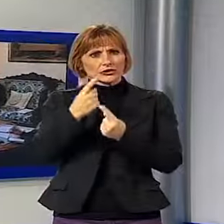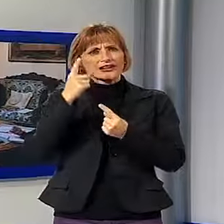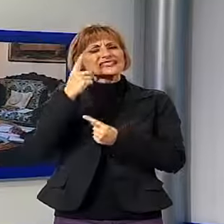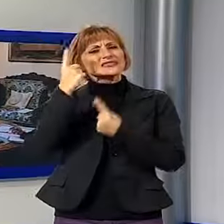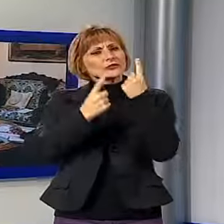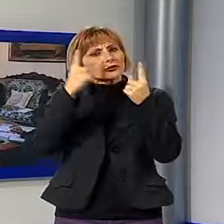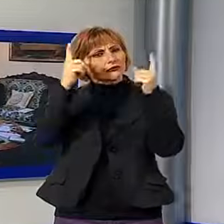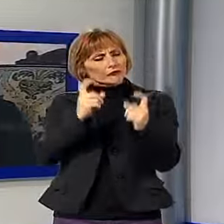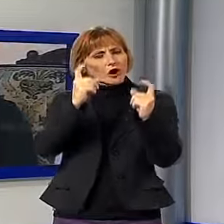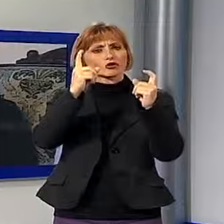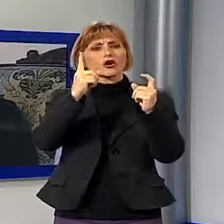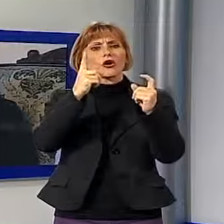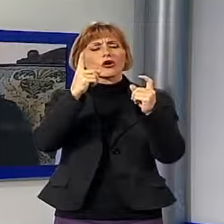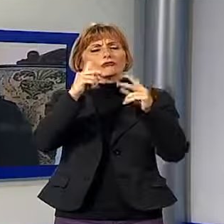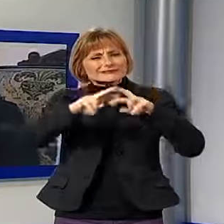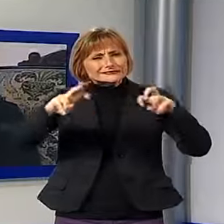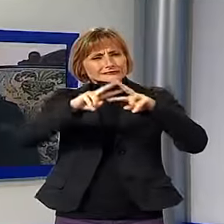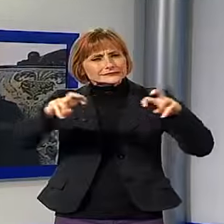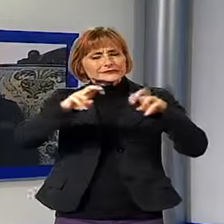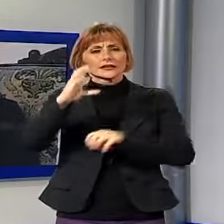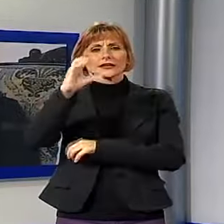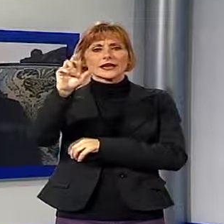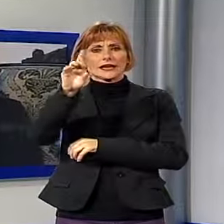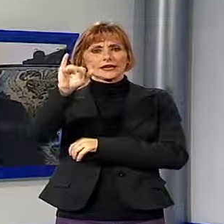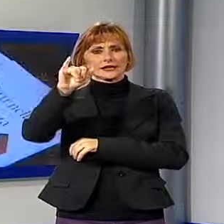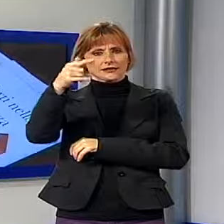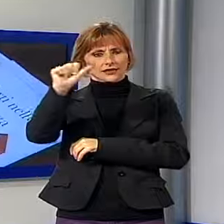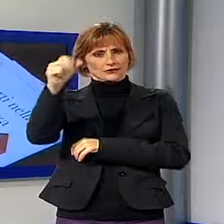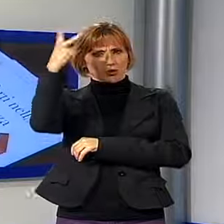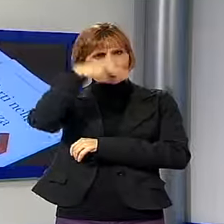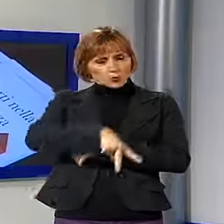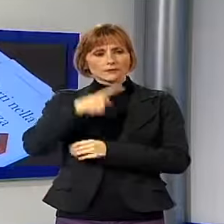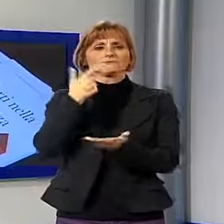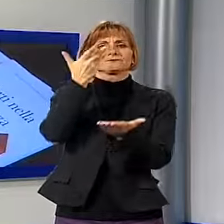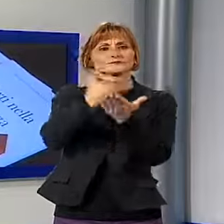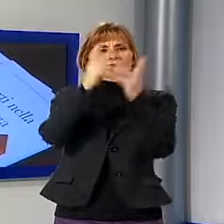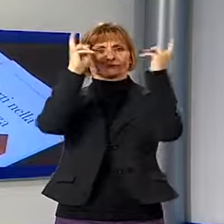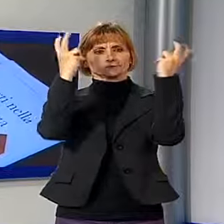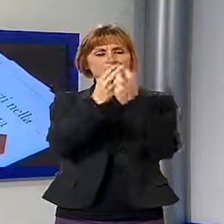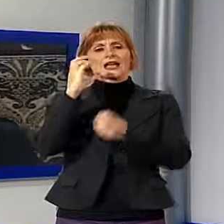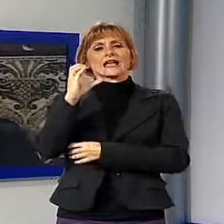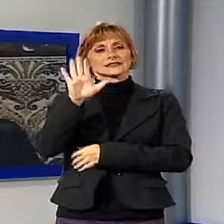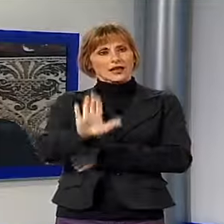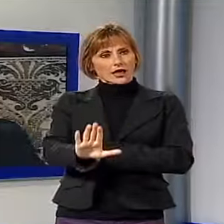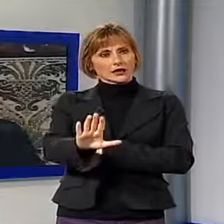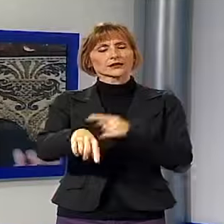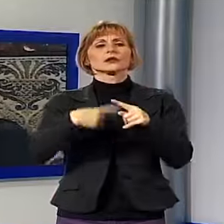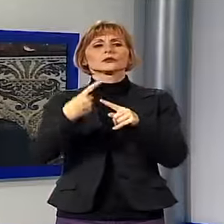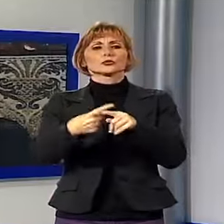elaborato dalla Caritas della Diocesi di Lucca, presentato dall'arcivescovo Italo Castellani e dalla direttrice della Caritas